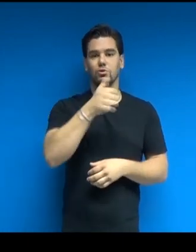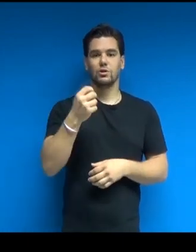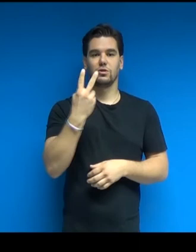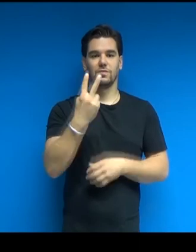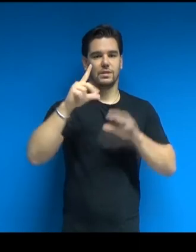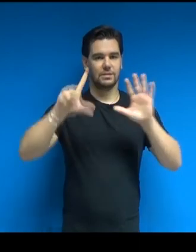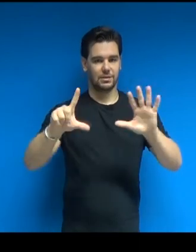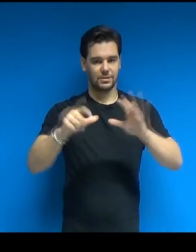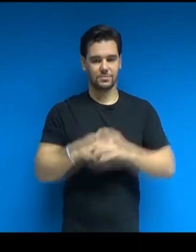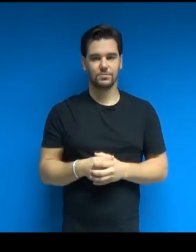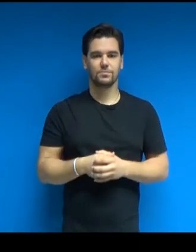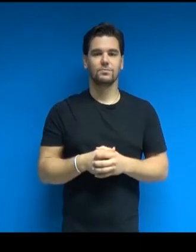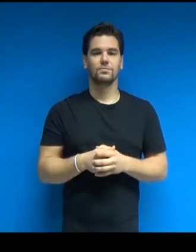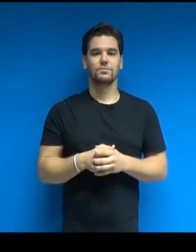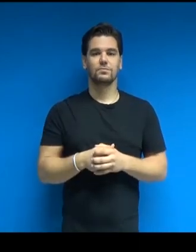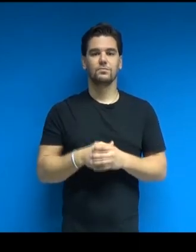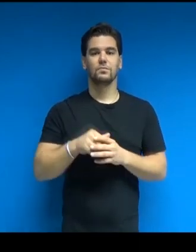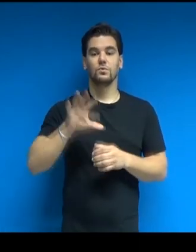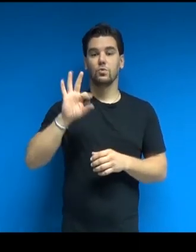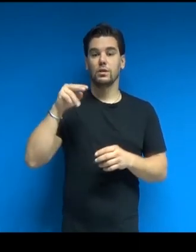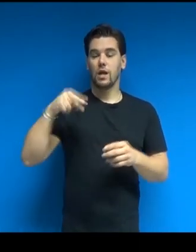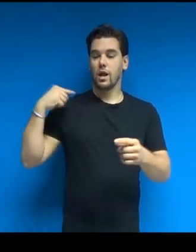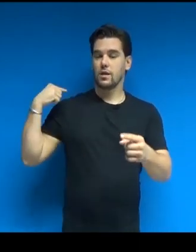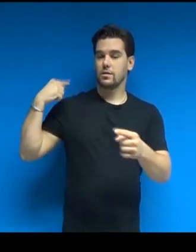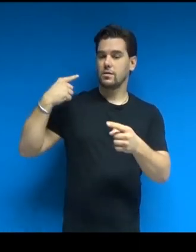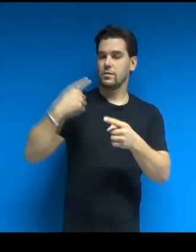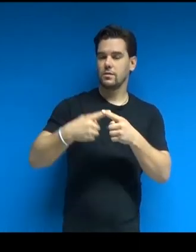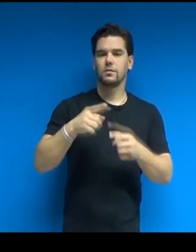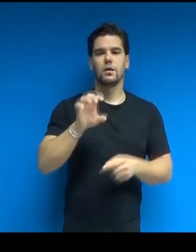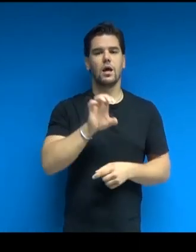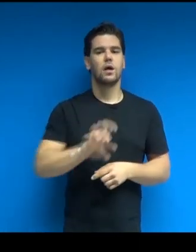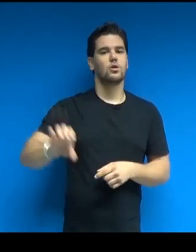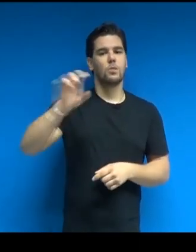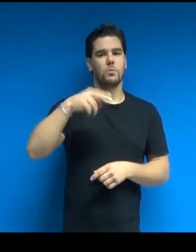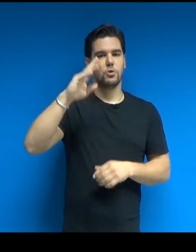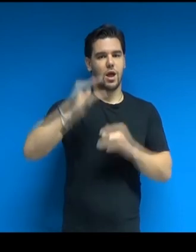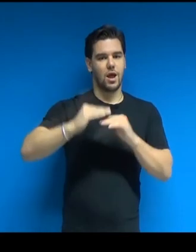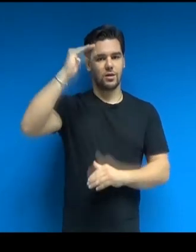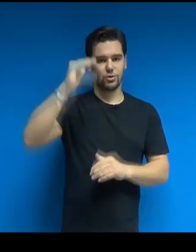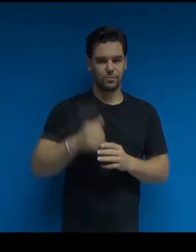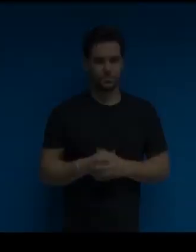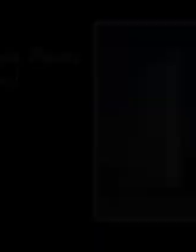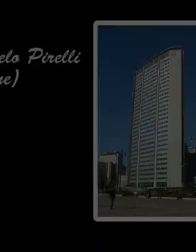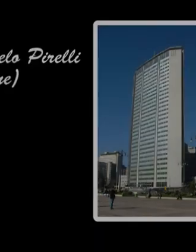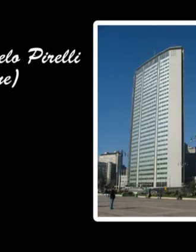verticali dell'ossatura sono quattro piloni, che si sviluppano a coppie sulle facciate.